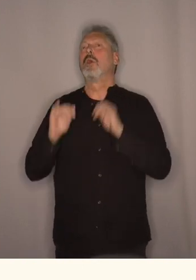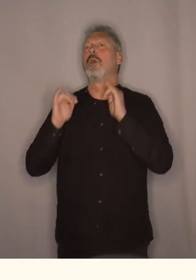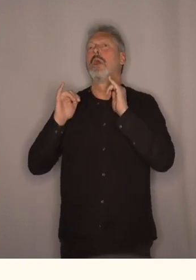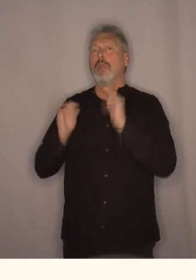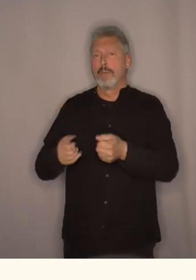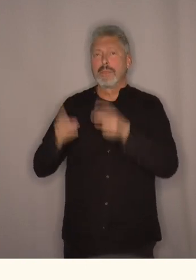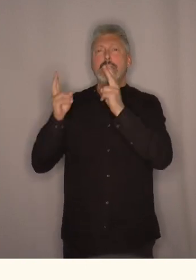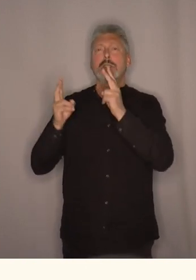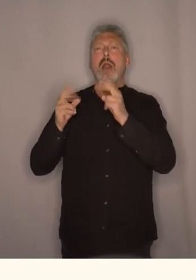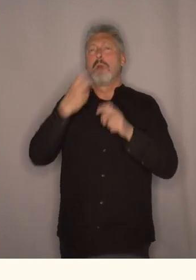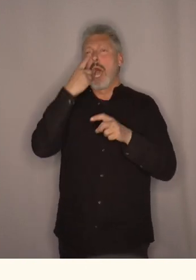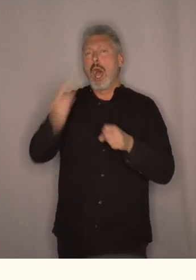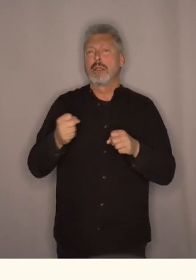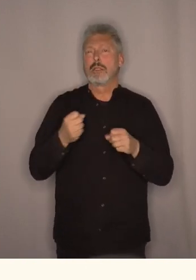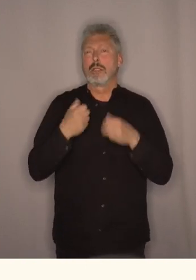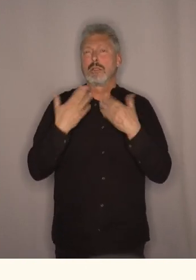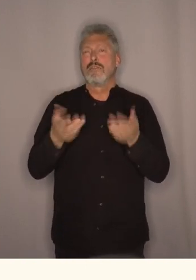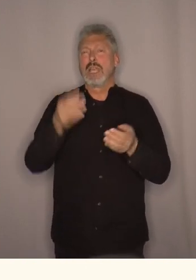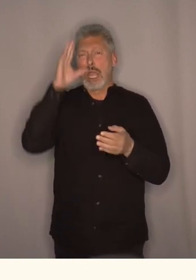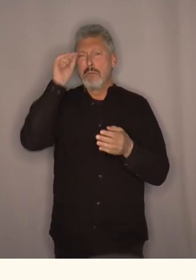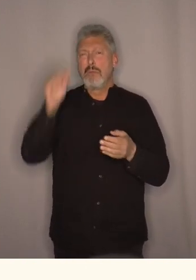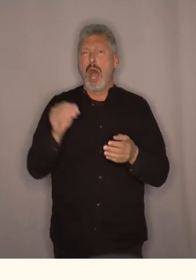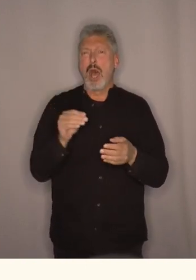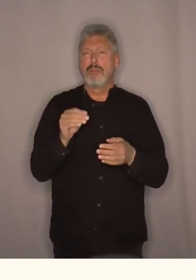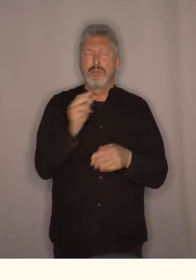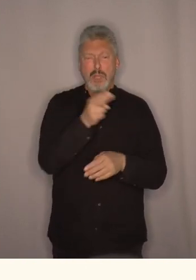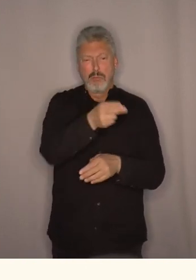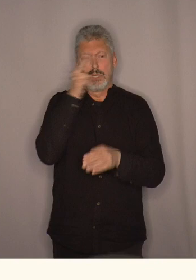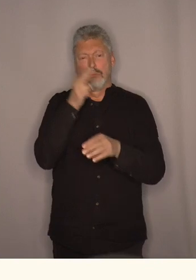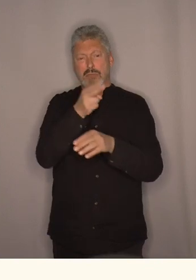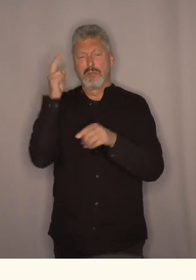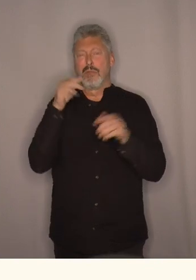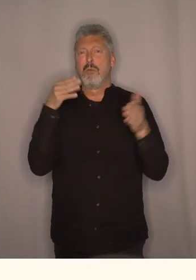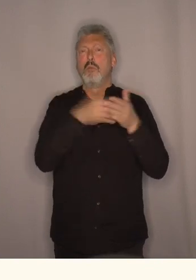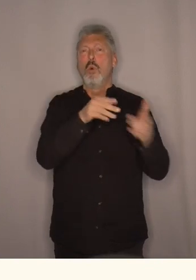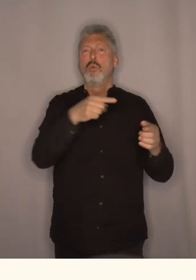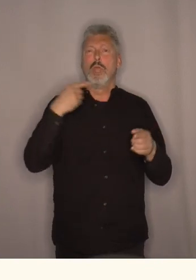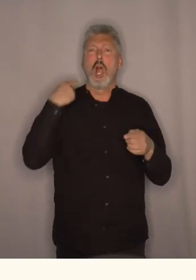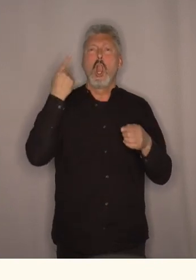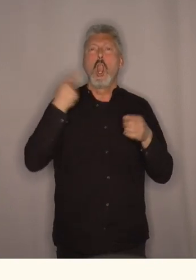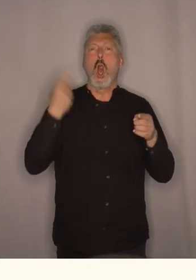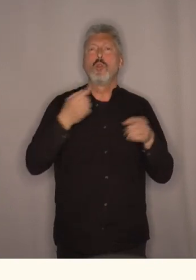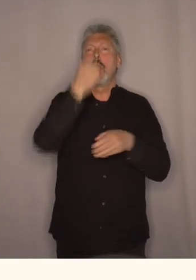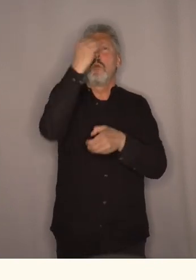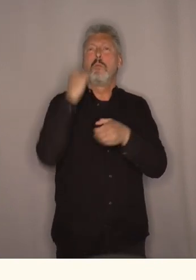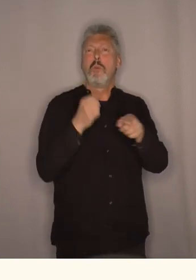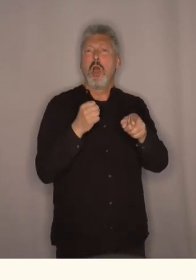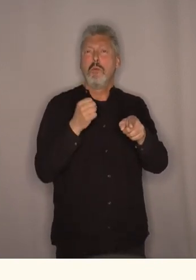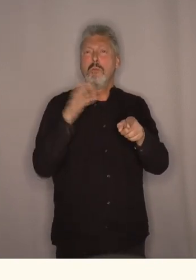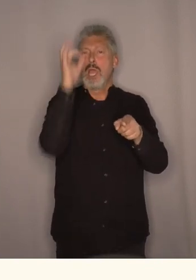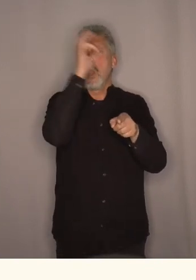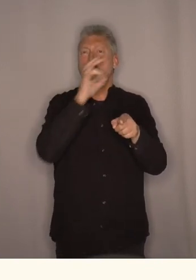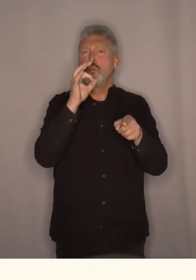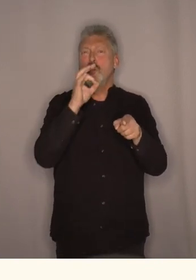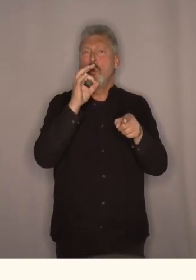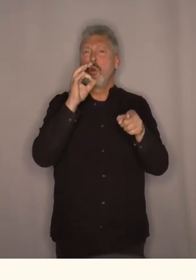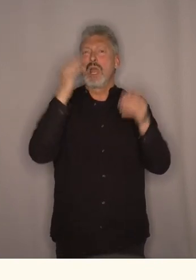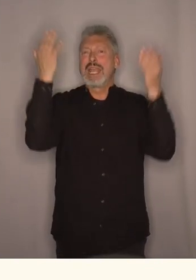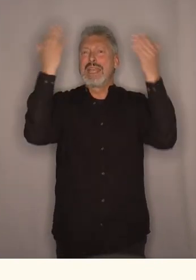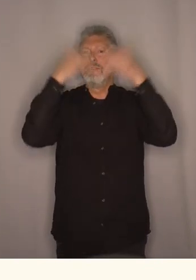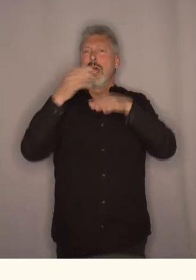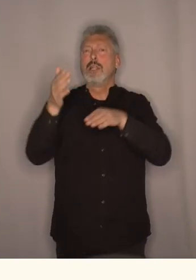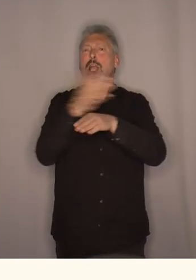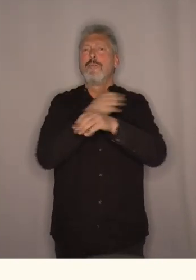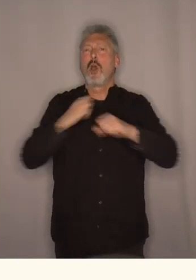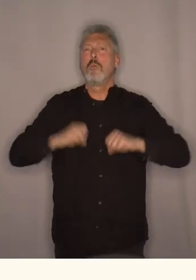som fikk en mann til å skyte mot London pub i Oslo kvelden før Pride i juni i fjor